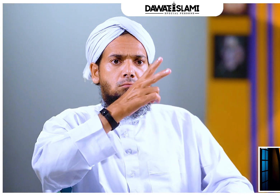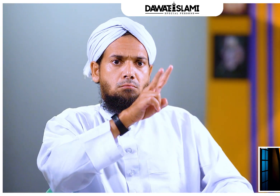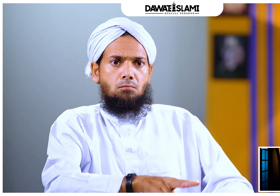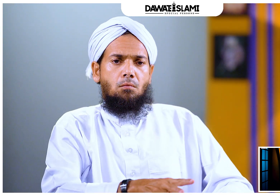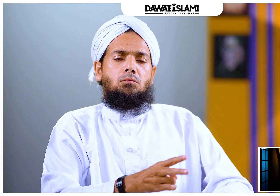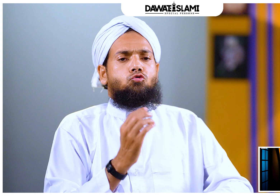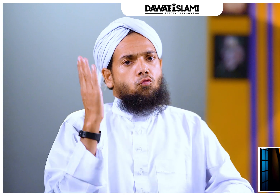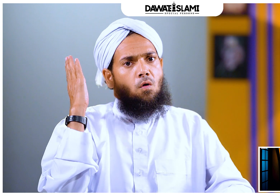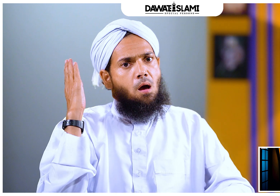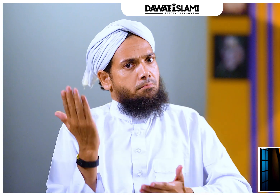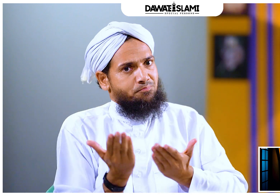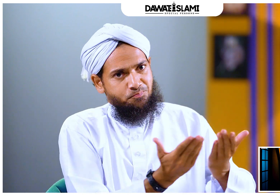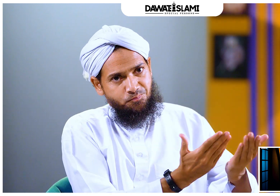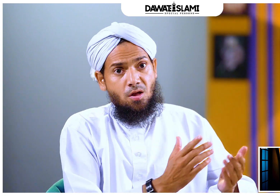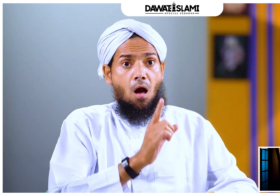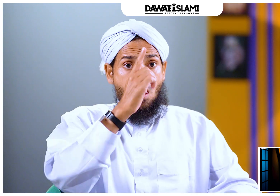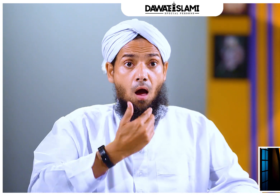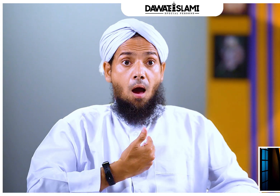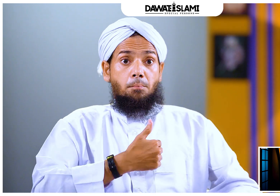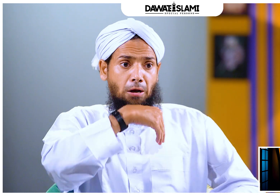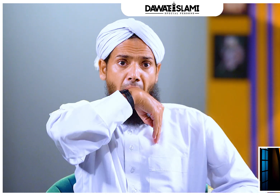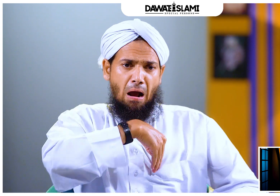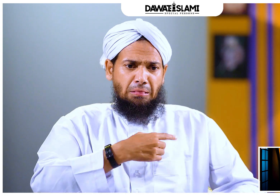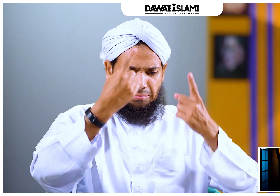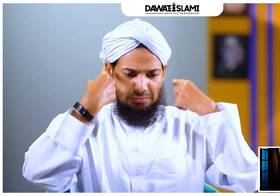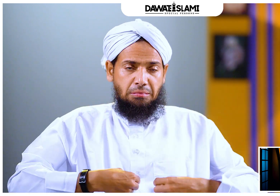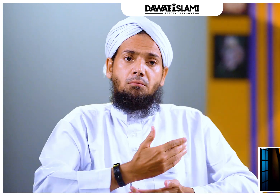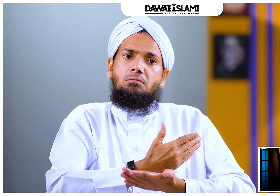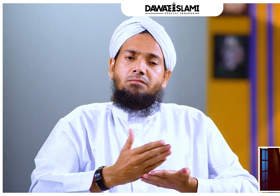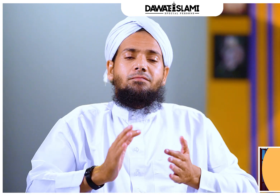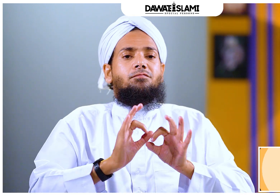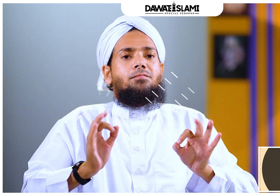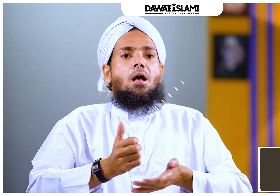نفل ادا کرنا مستحب ہے اللہ پاک ہمیں ظاہری اور باطنی پاکیزگی عطا فرمائیں